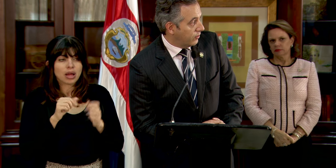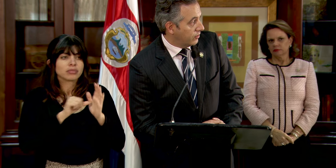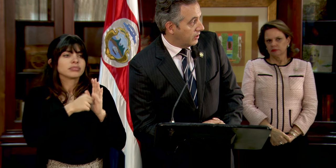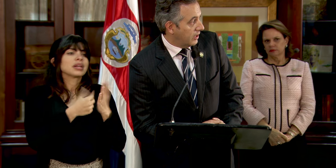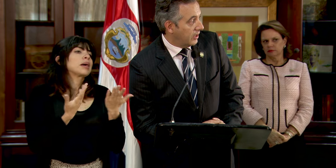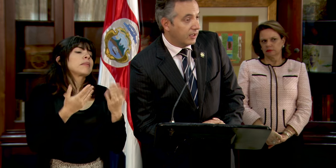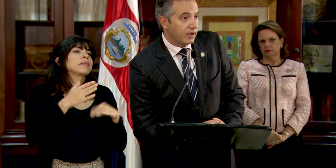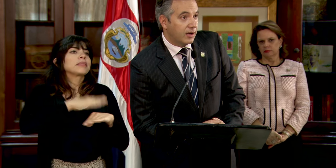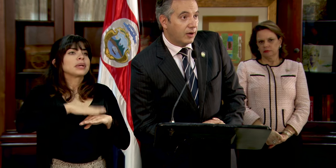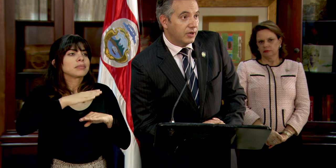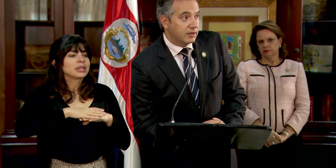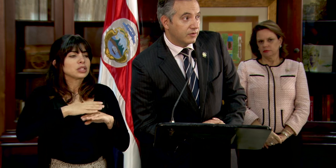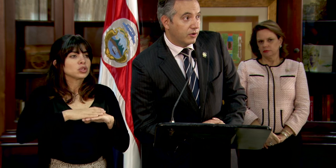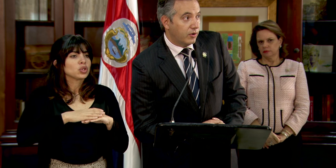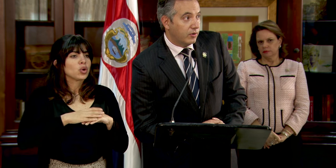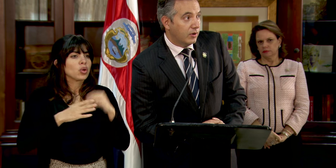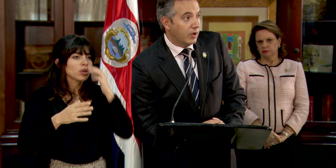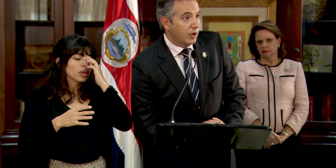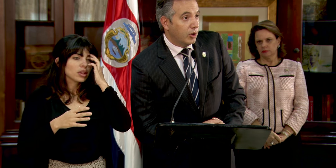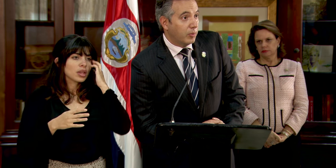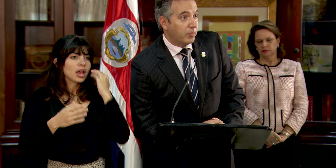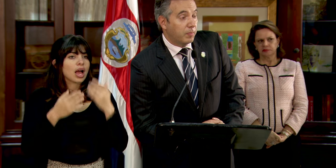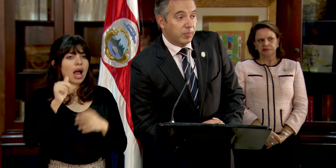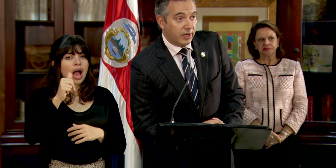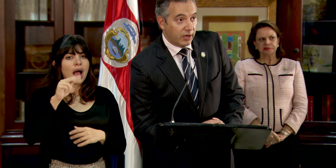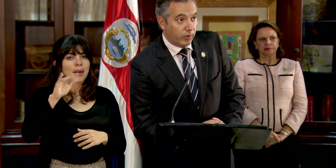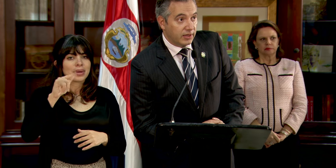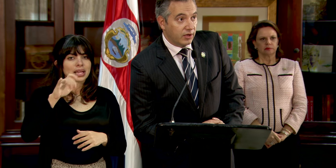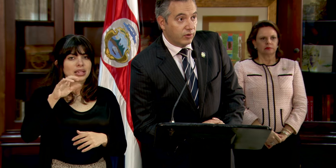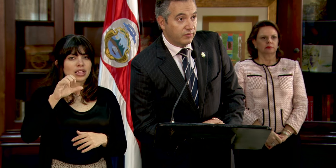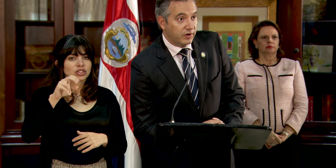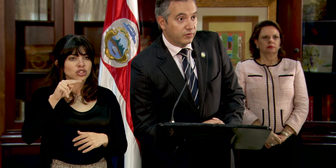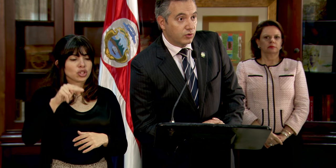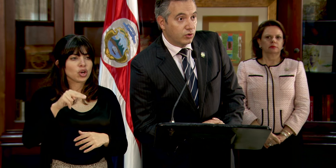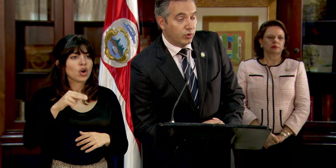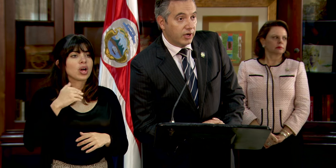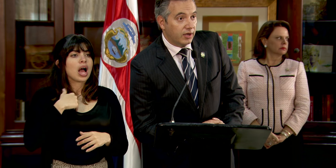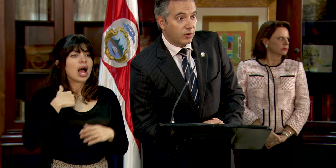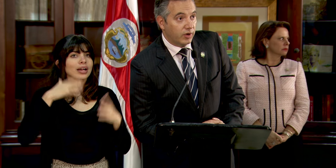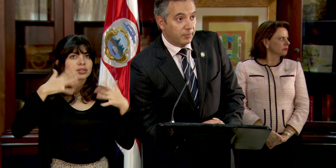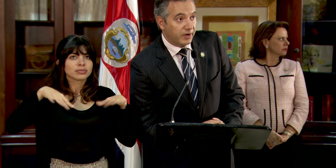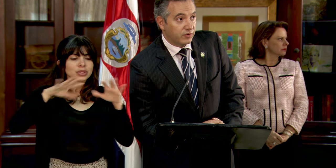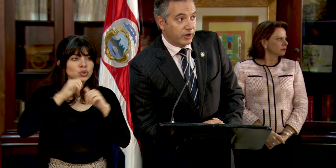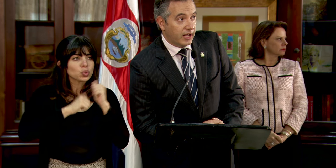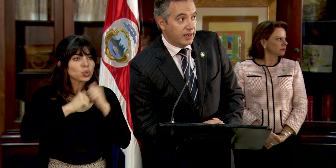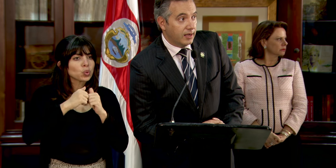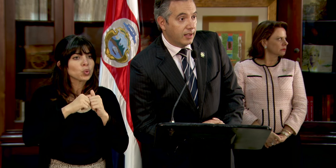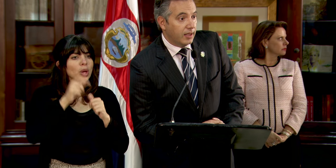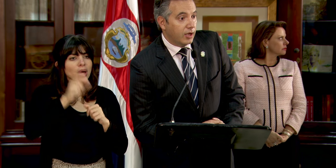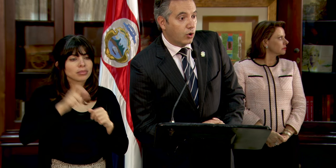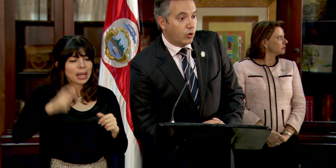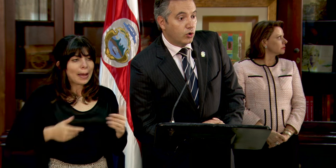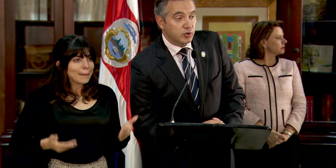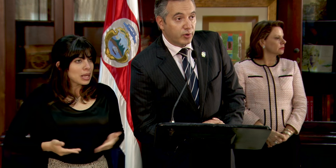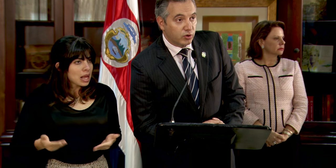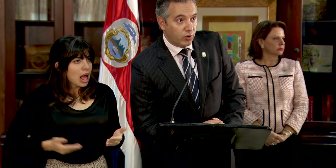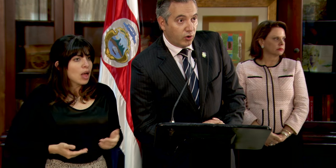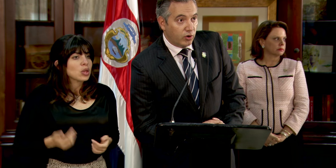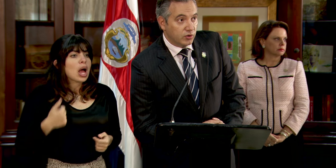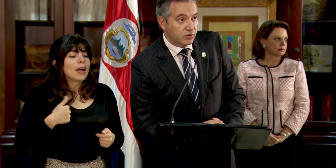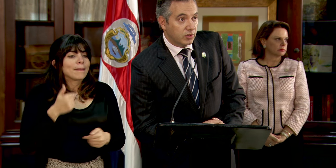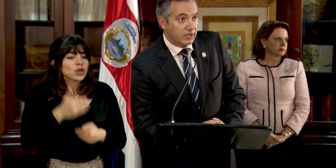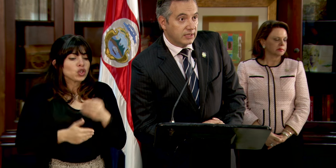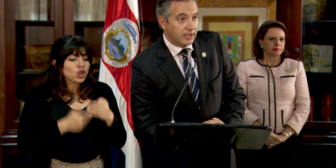permiso de habilitación, que cuenten con infraestructura, con el personal, con los